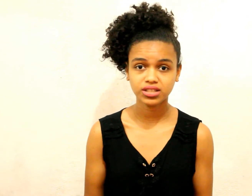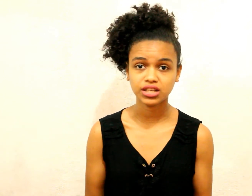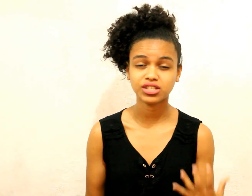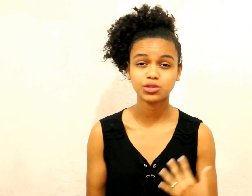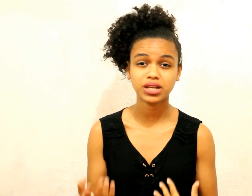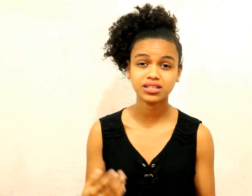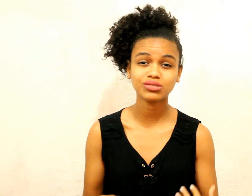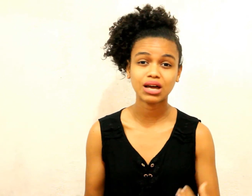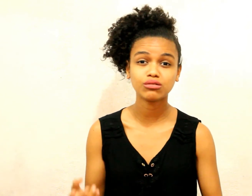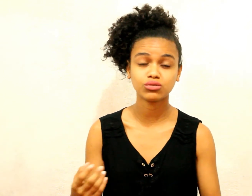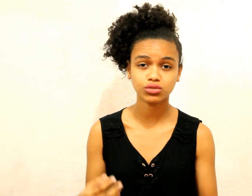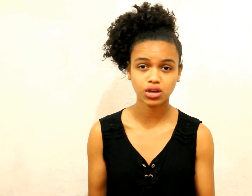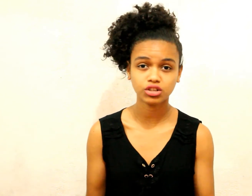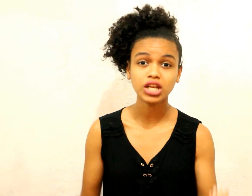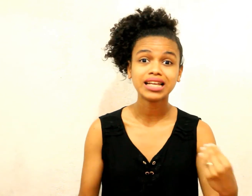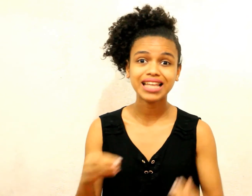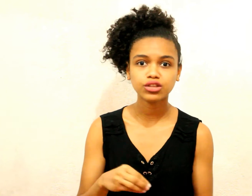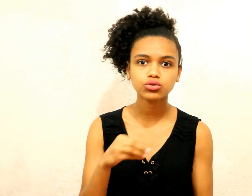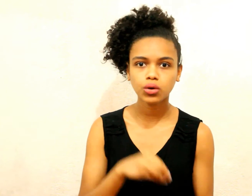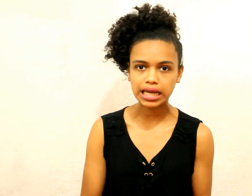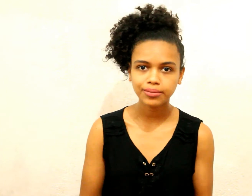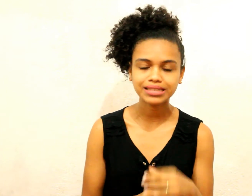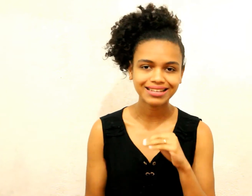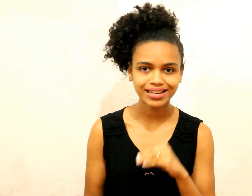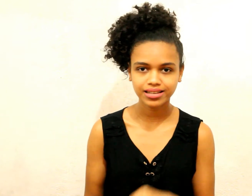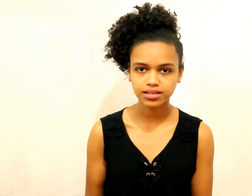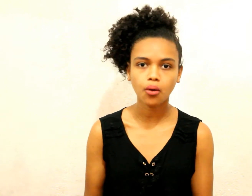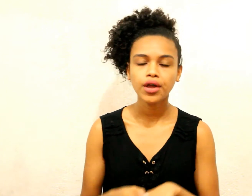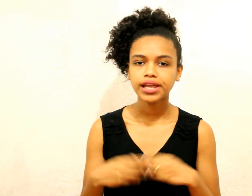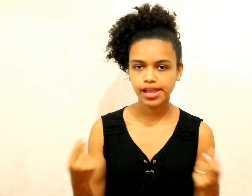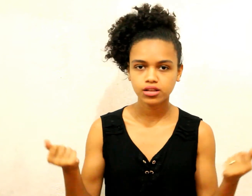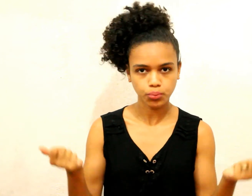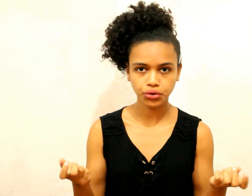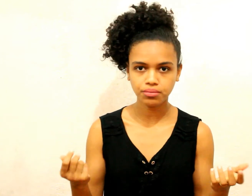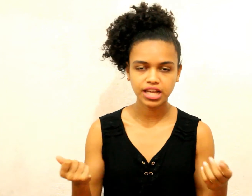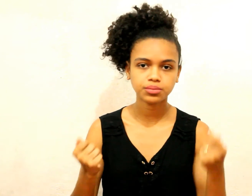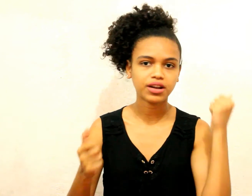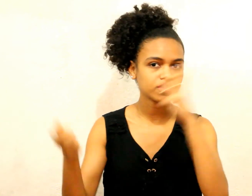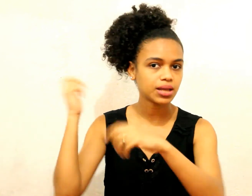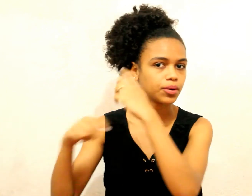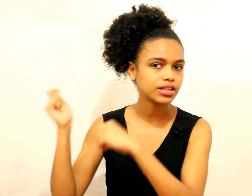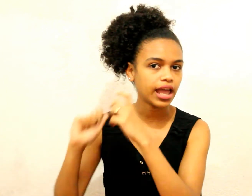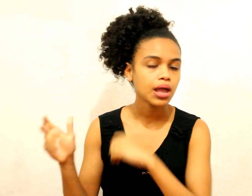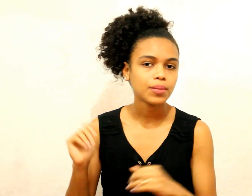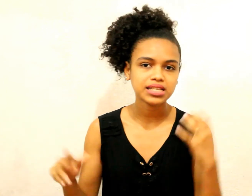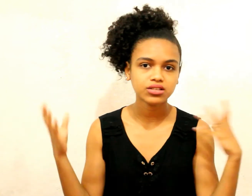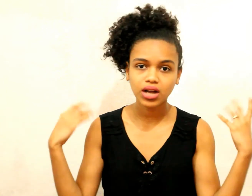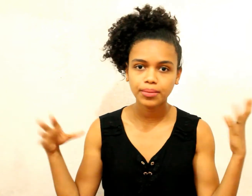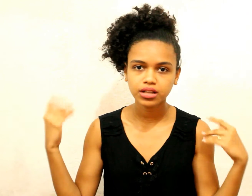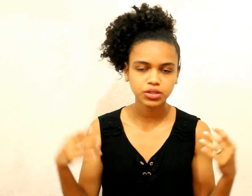vocês Vocês precisam usar os olhos Dentro do creme, da hidratação E puro mesmo Pra você poder Passar no seu cabelo Depois